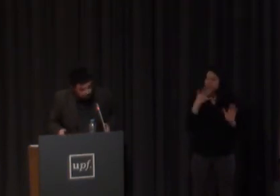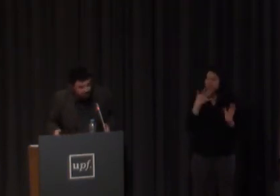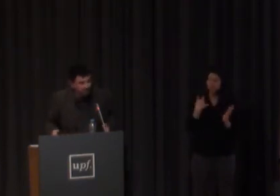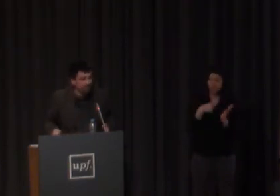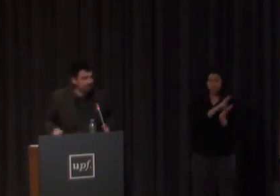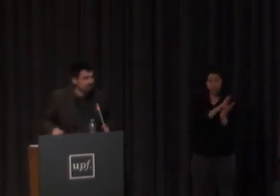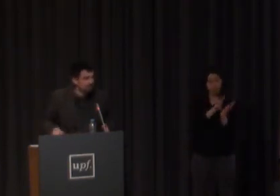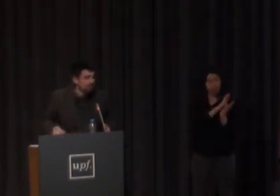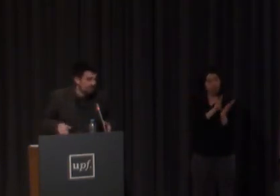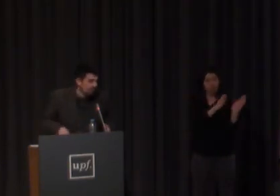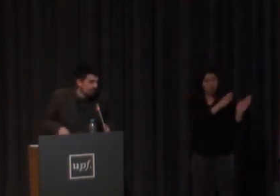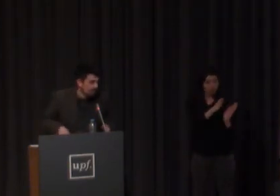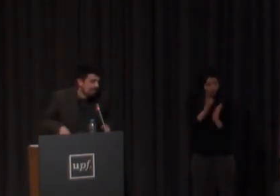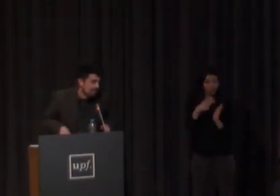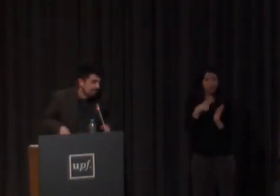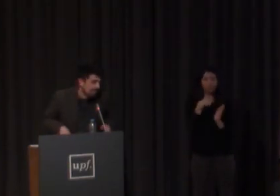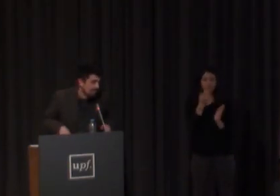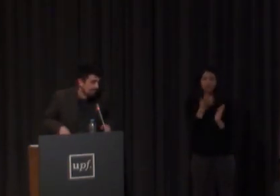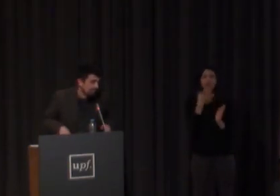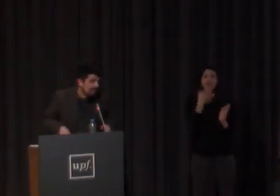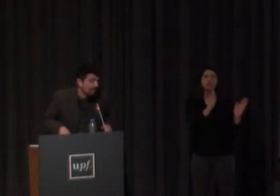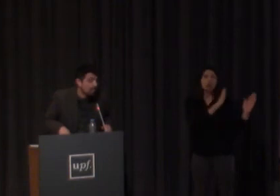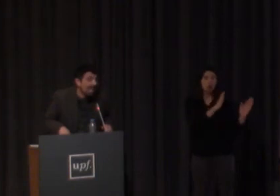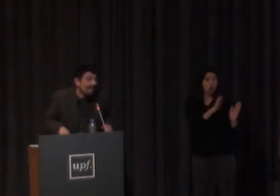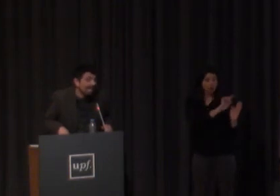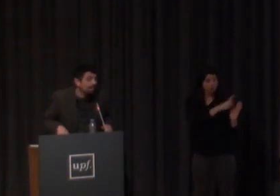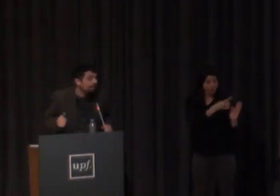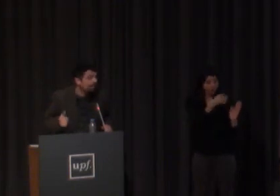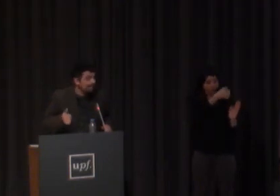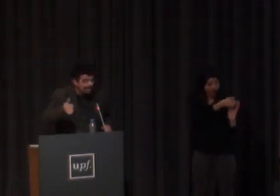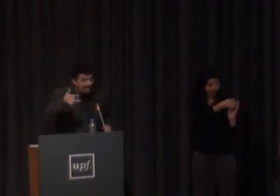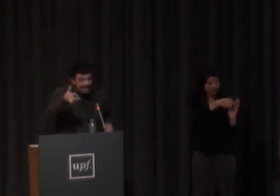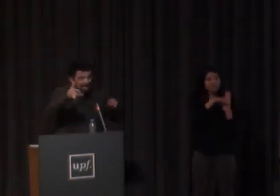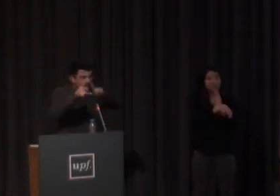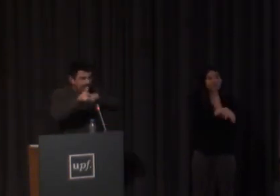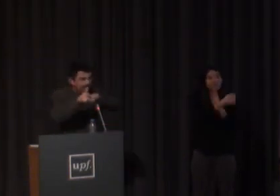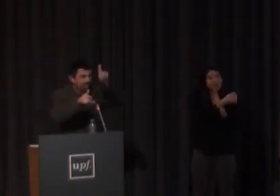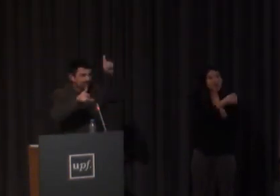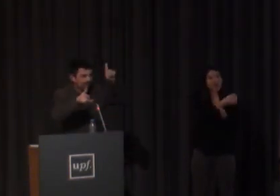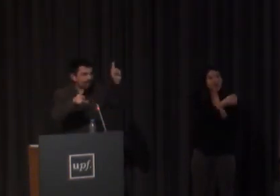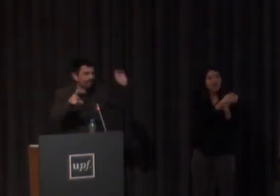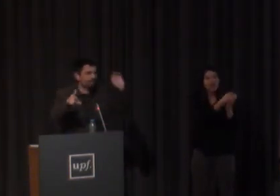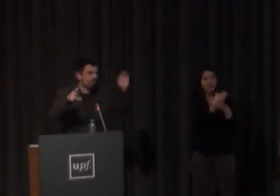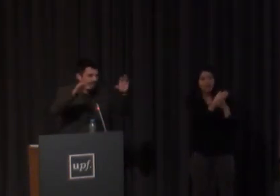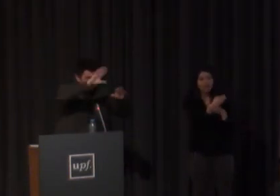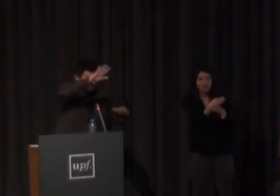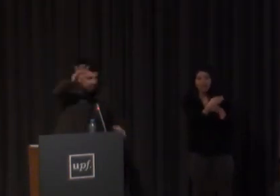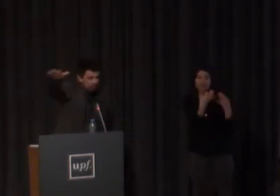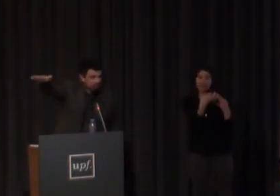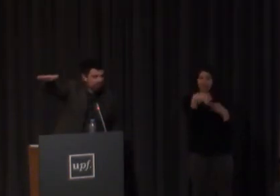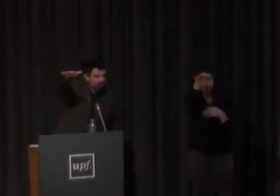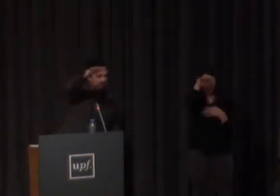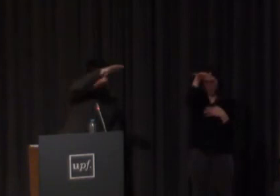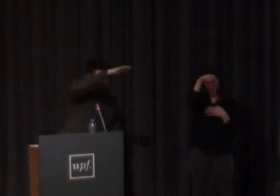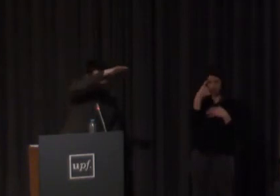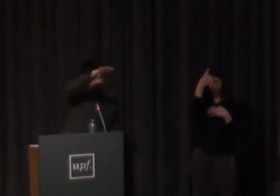mismo orden de elementos si yo si al principio leo una A esa A a mí ya me va a llevar a la parte superior ya sé que